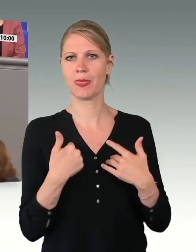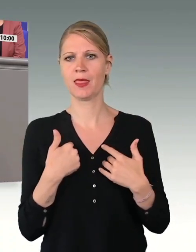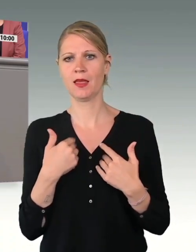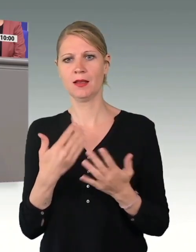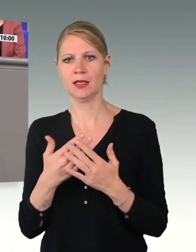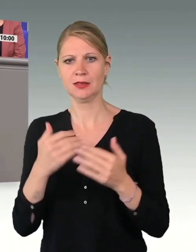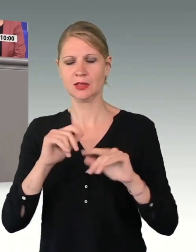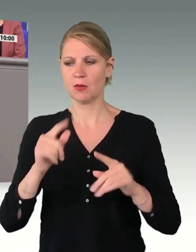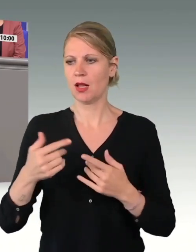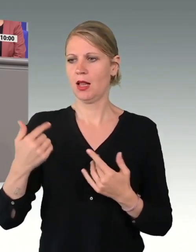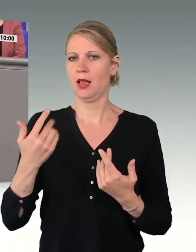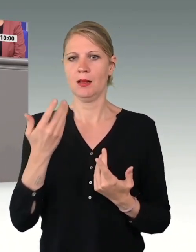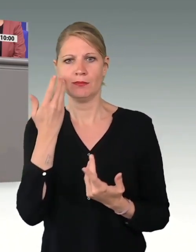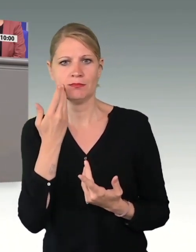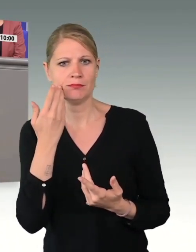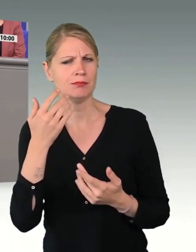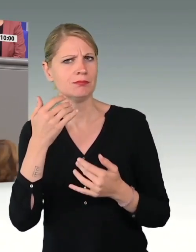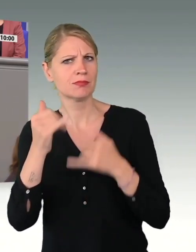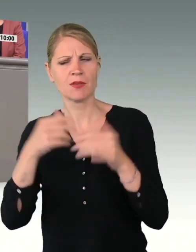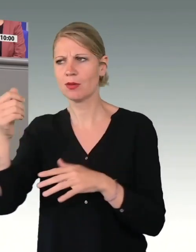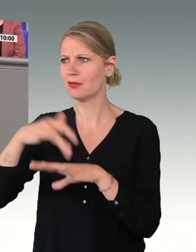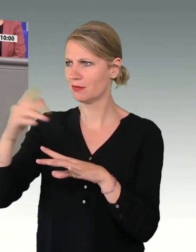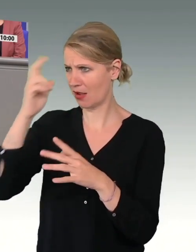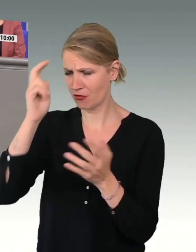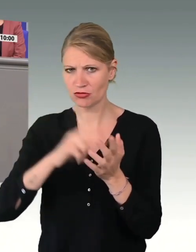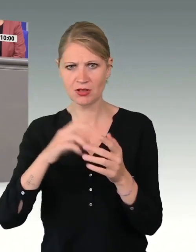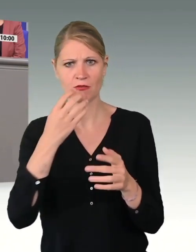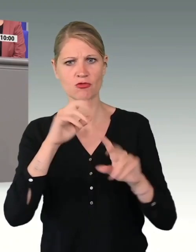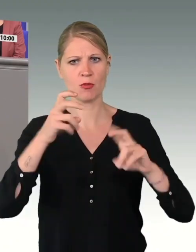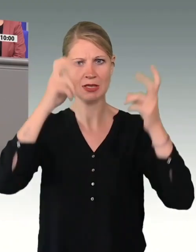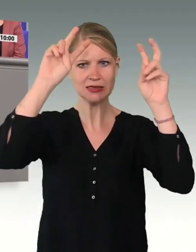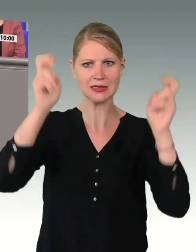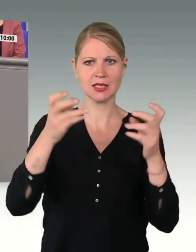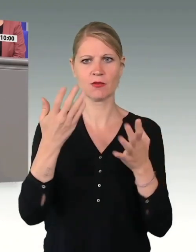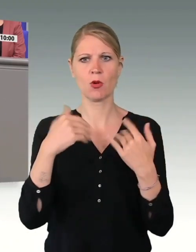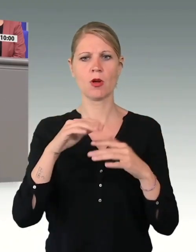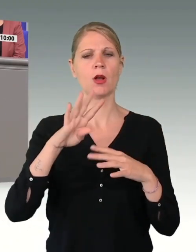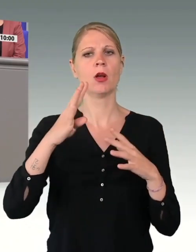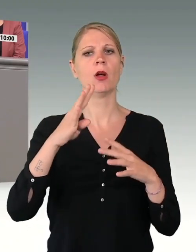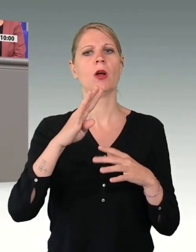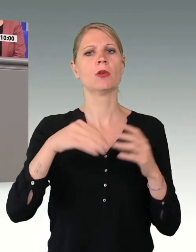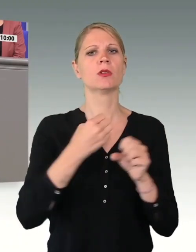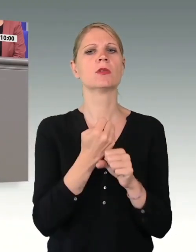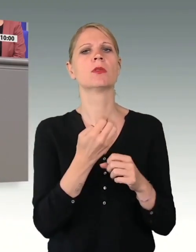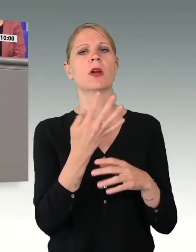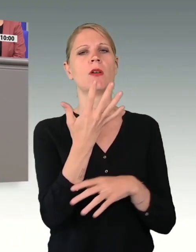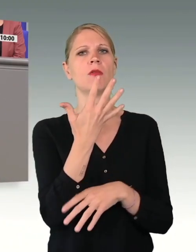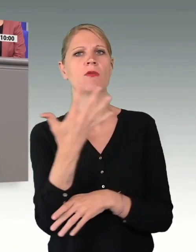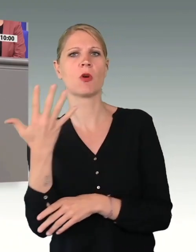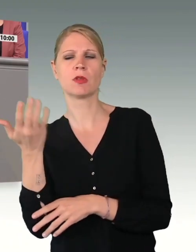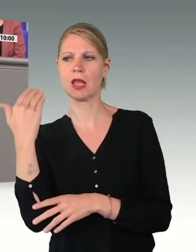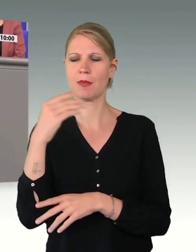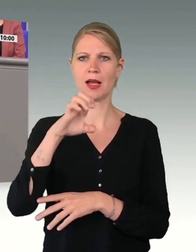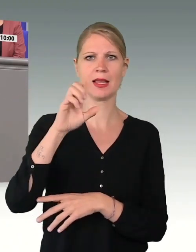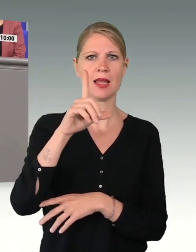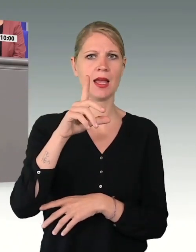93. Sitzung des Deutschen Bundestages vom 28. Juni 1955 zitieren. Dort sagt der großartige Sozialdemokrat Erich